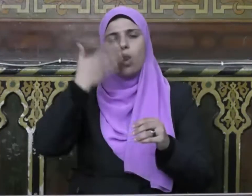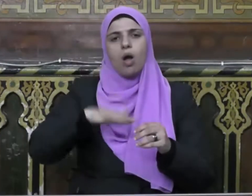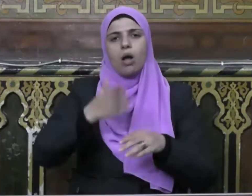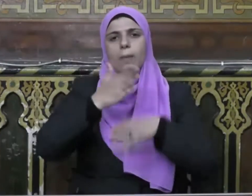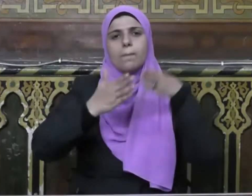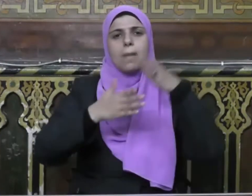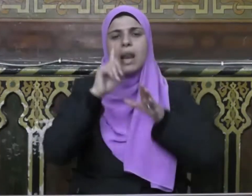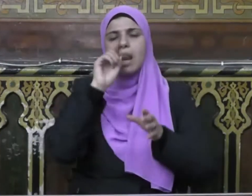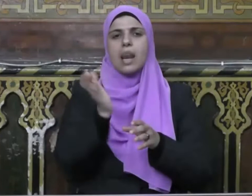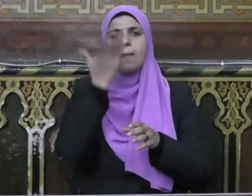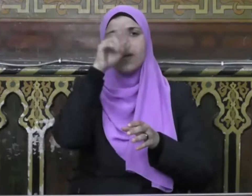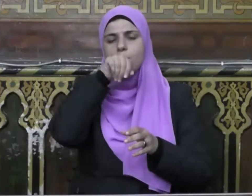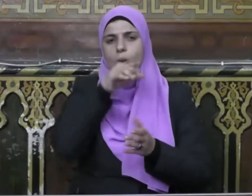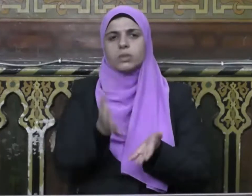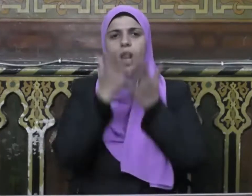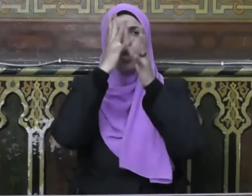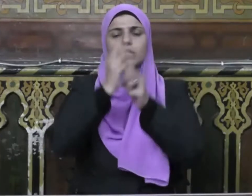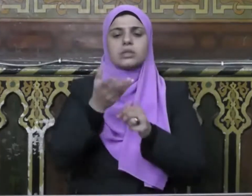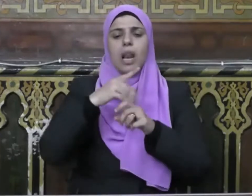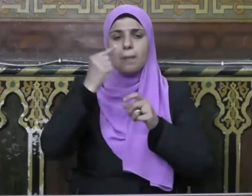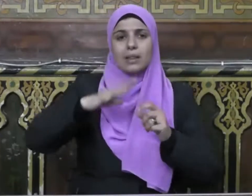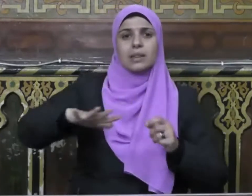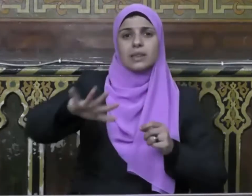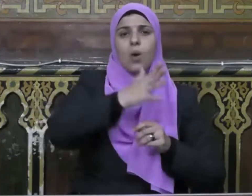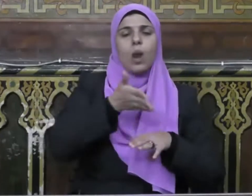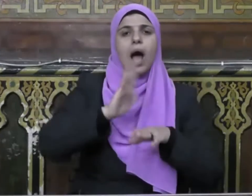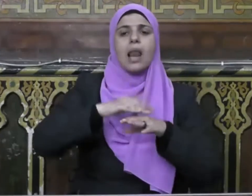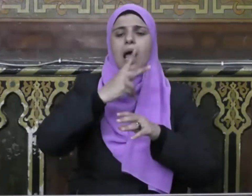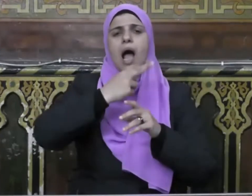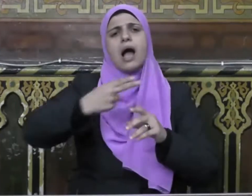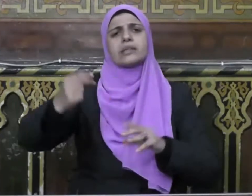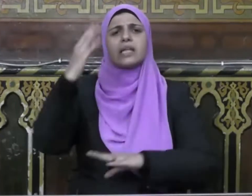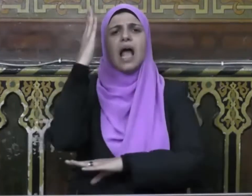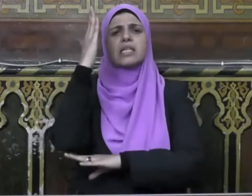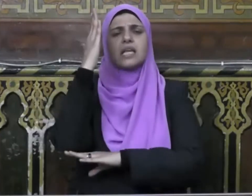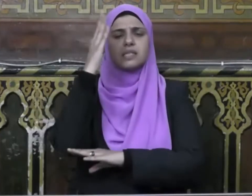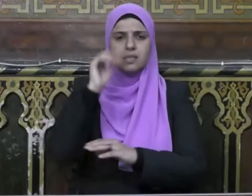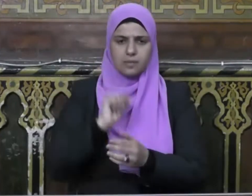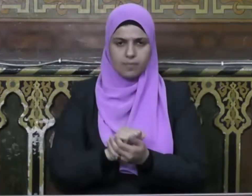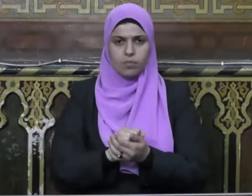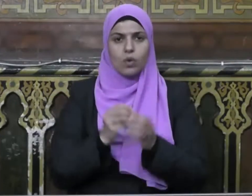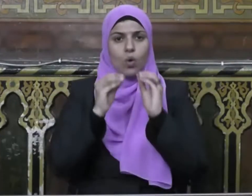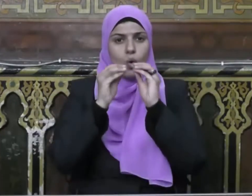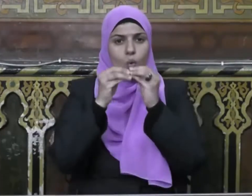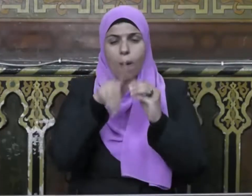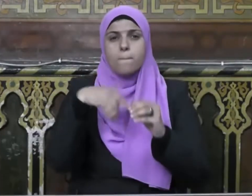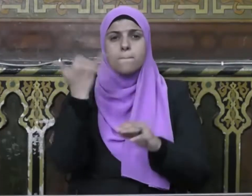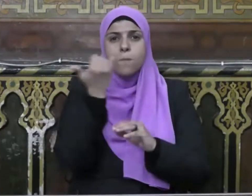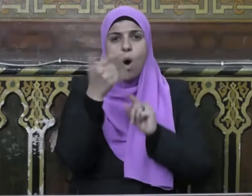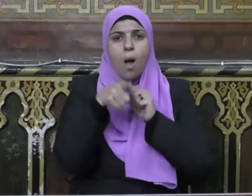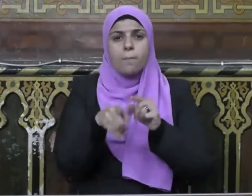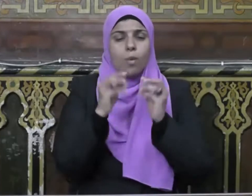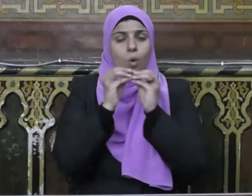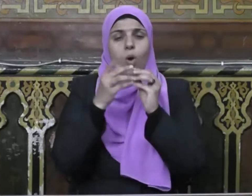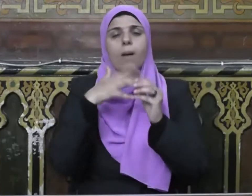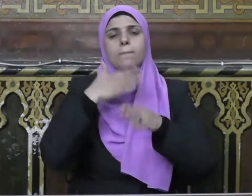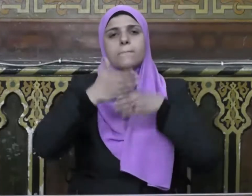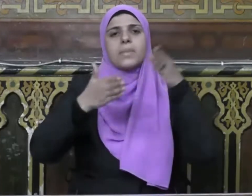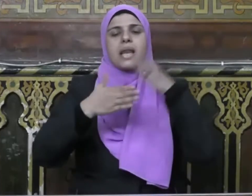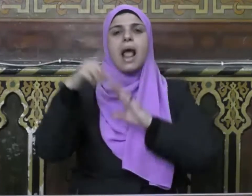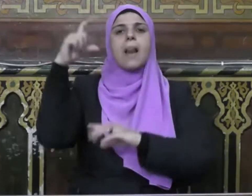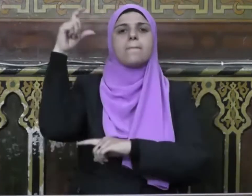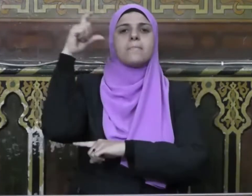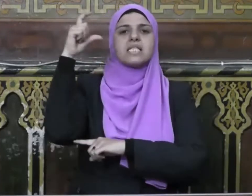النبي صلى الله عليه وسلم الدولة على عدة أسسٍ ومقومات من أهمها